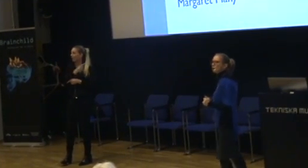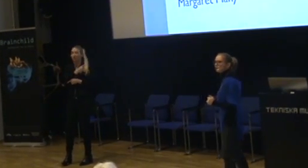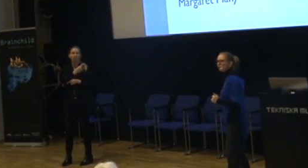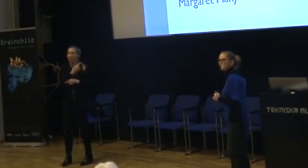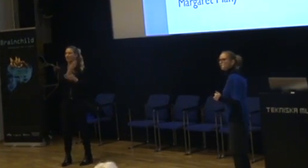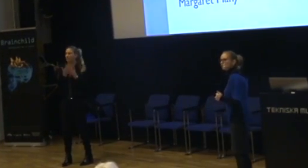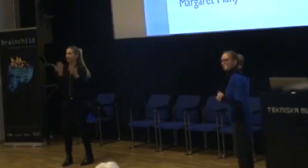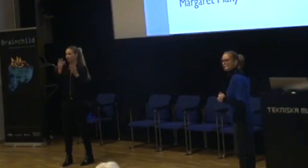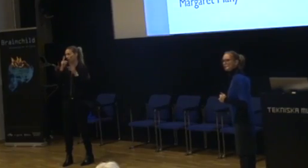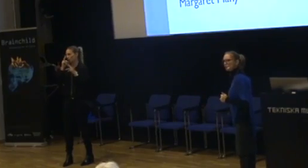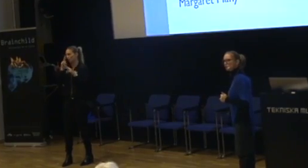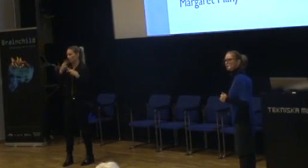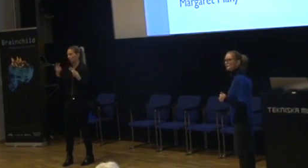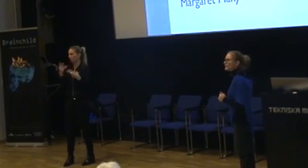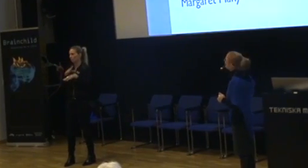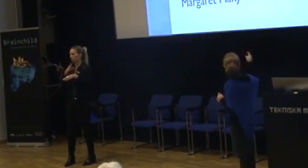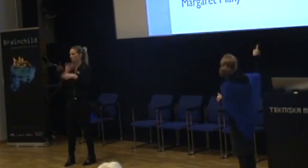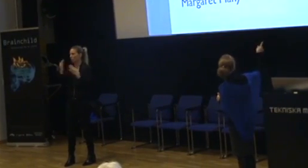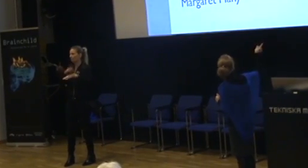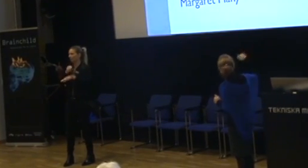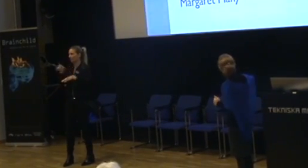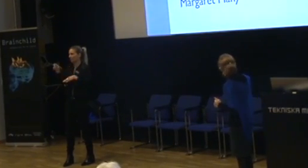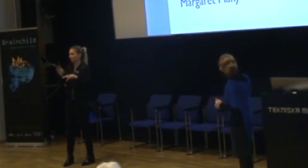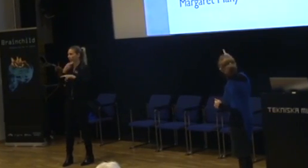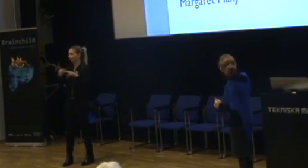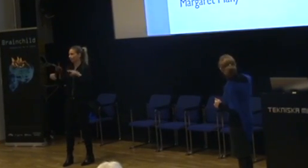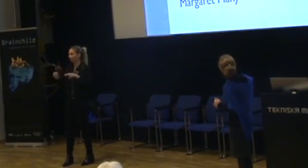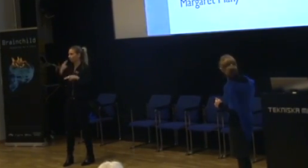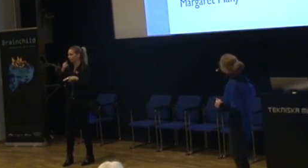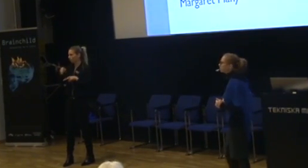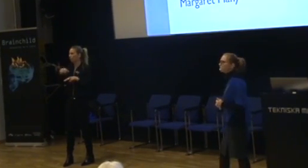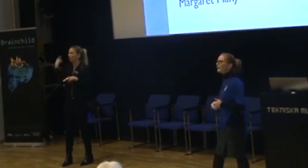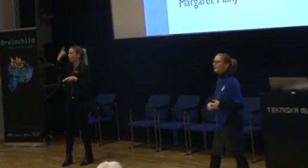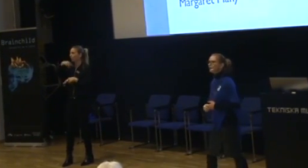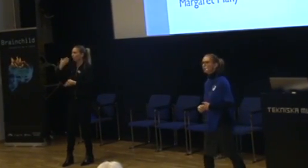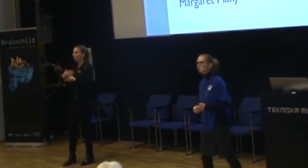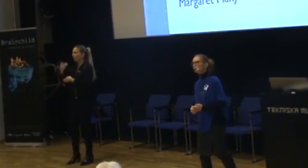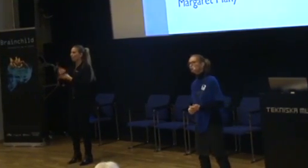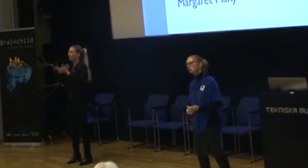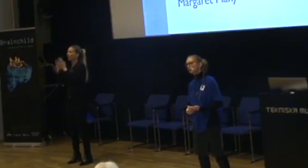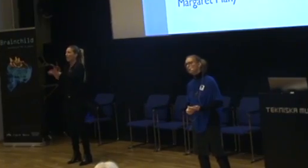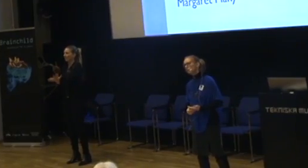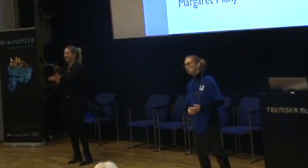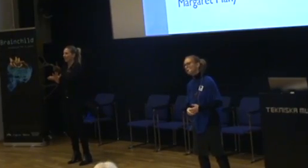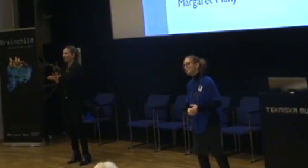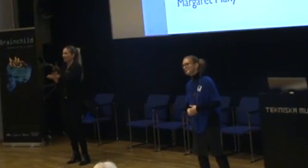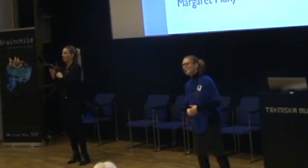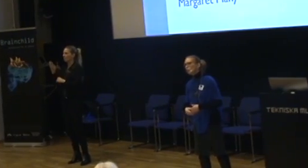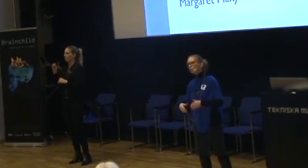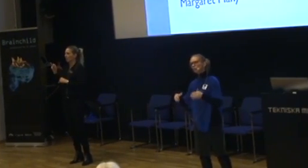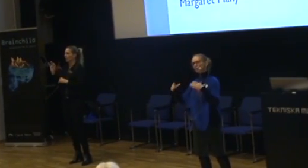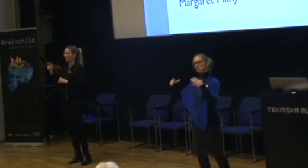nog inte så vanligt. Kanske inte så många svenskar som känner till. vet inte. Hon heter Laura. Hon är överhållen i förvandlingen. Skrin har magit mig.